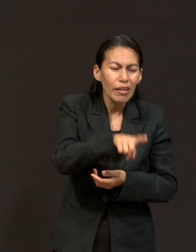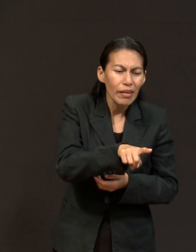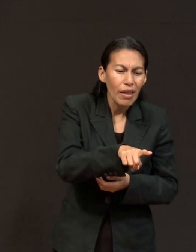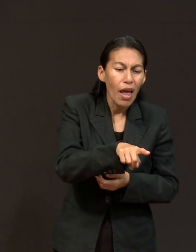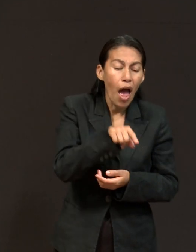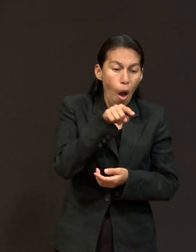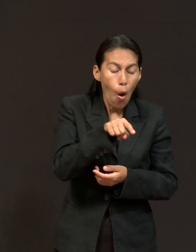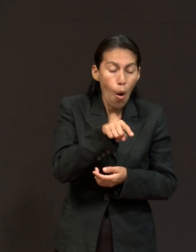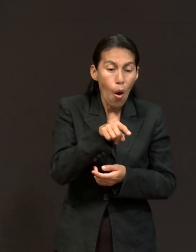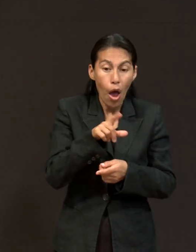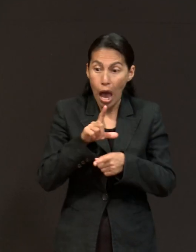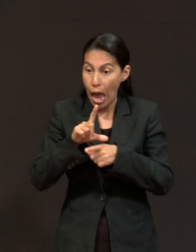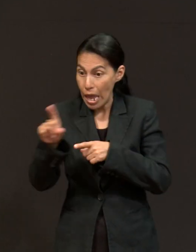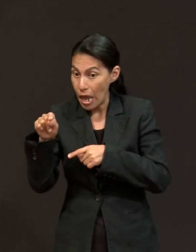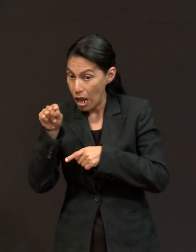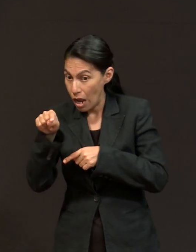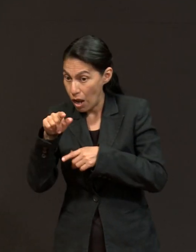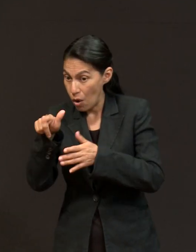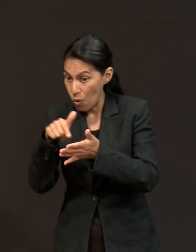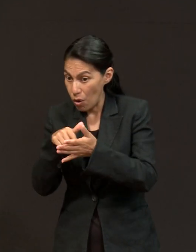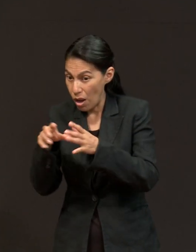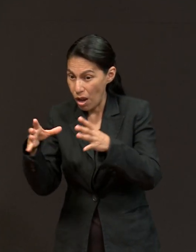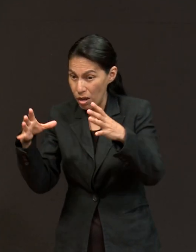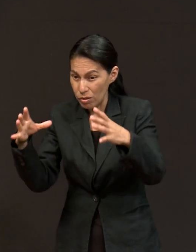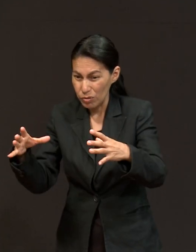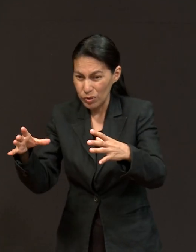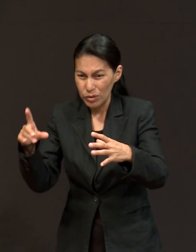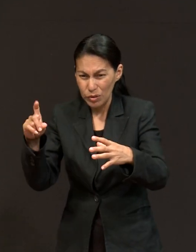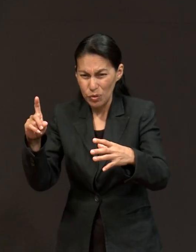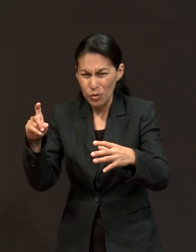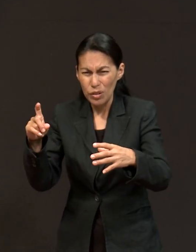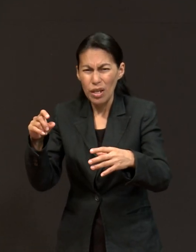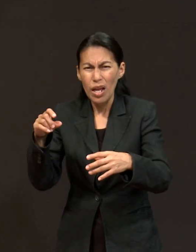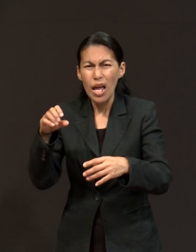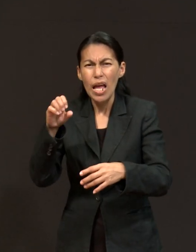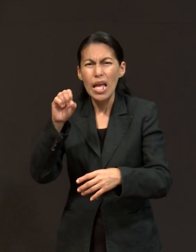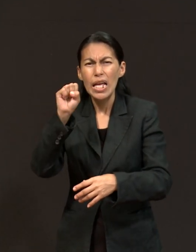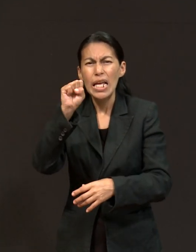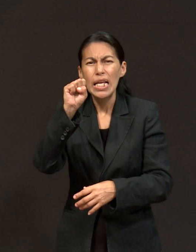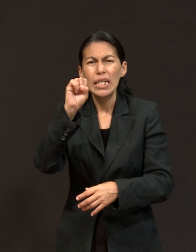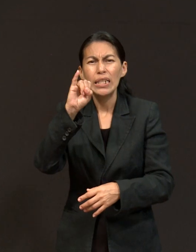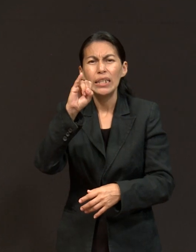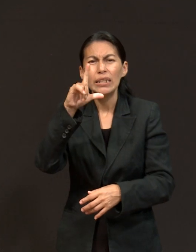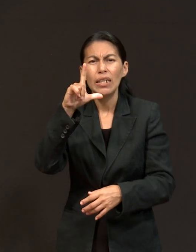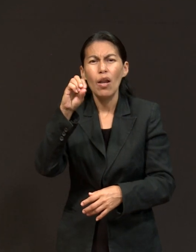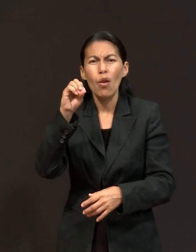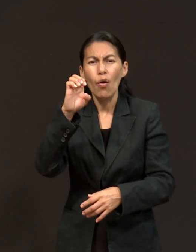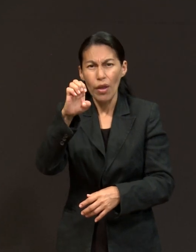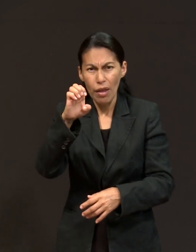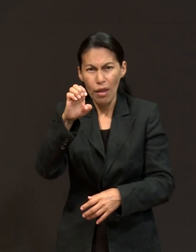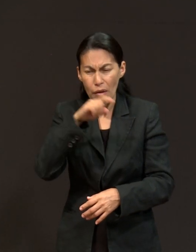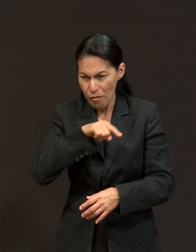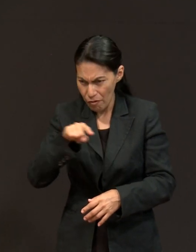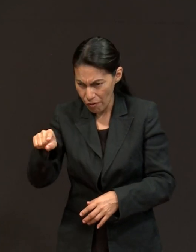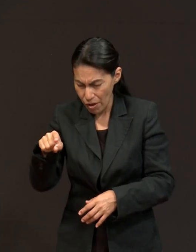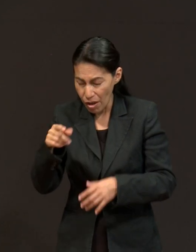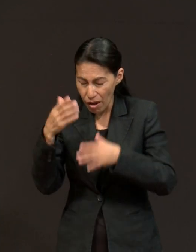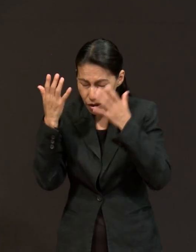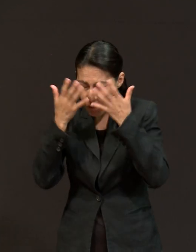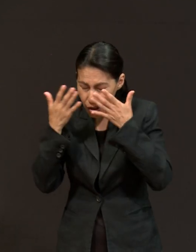Siloé. El ciego perfectamente pudo ir al estanque